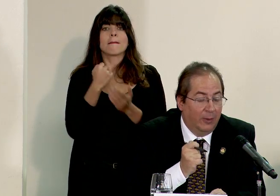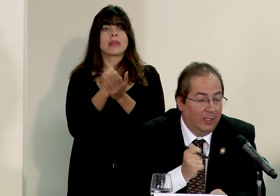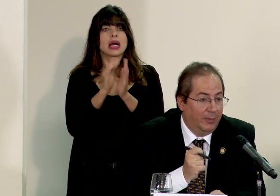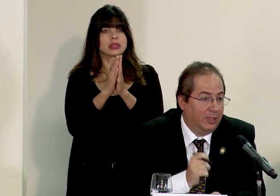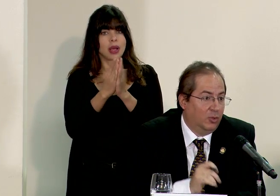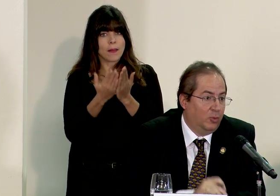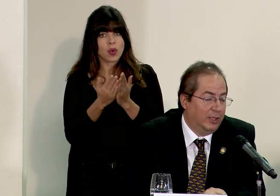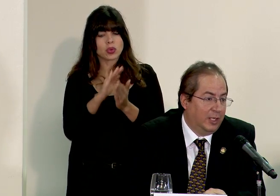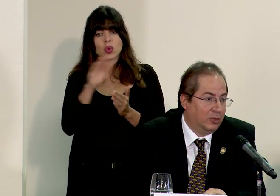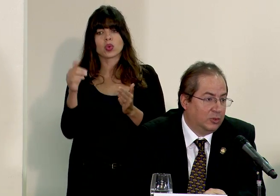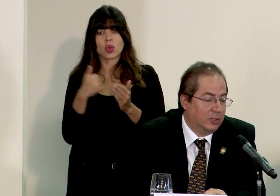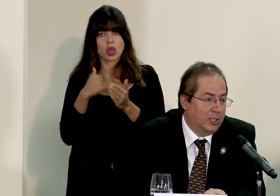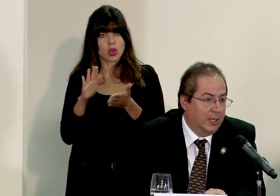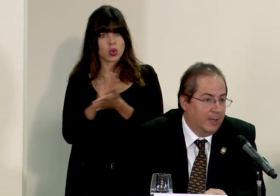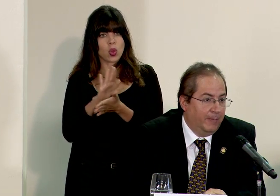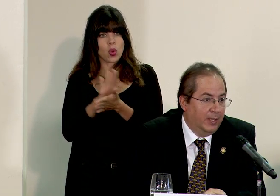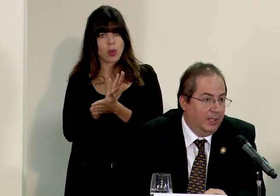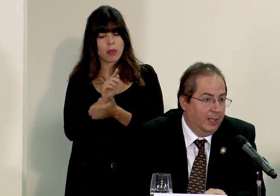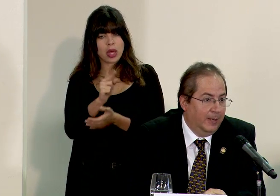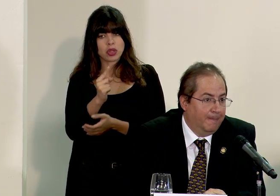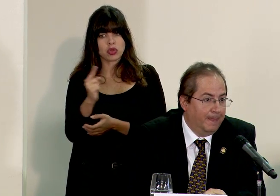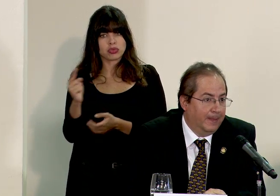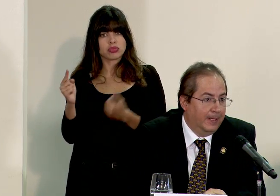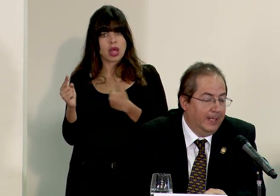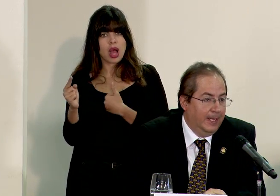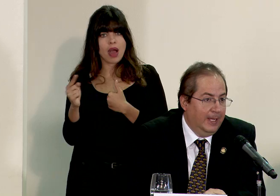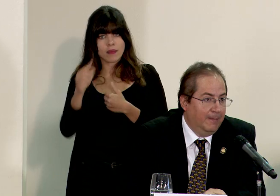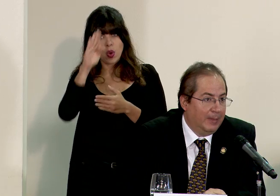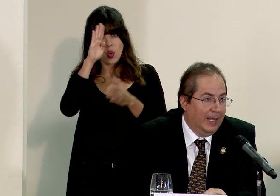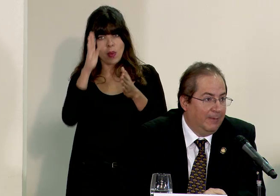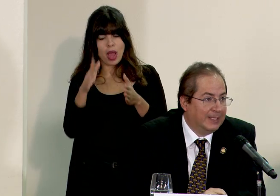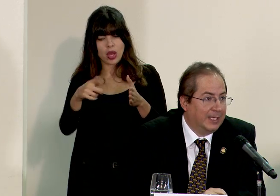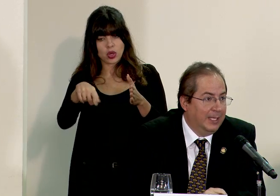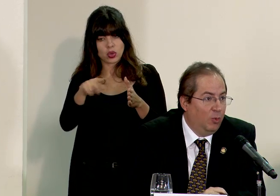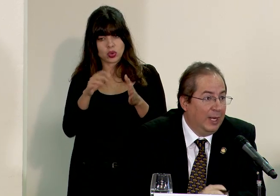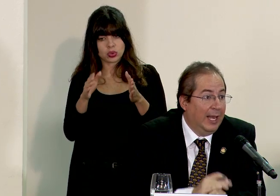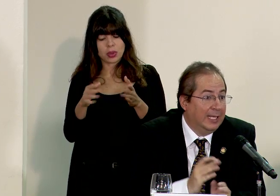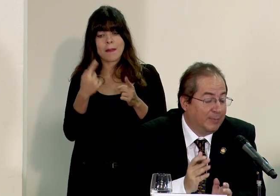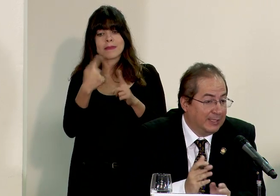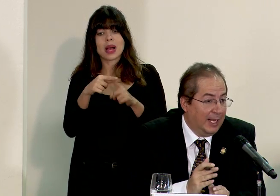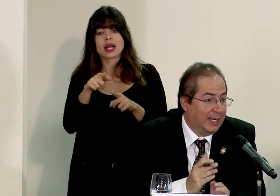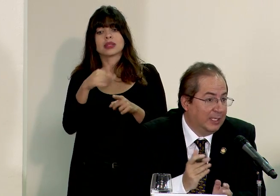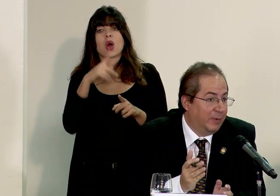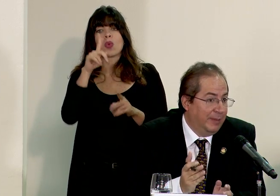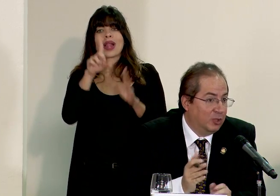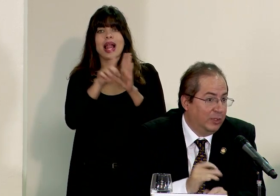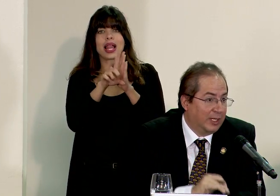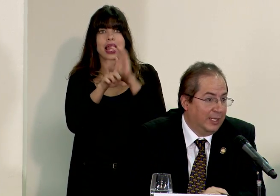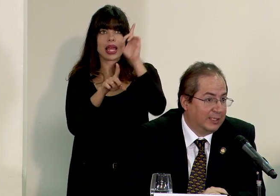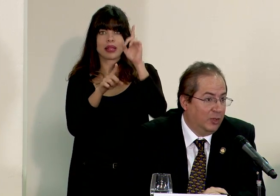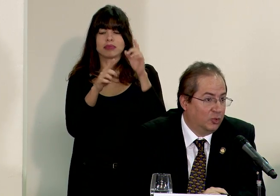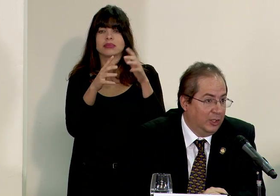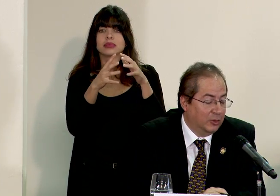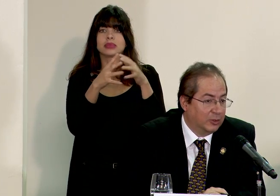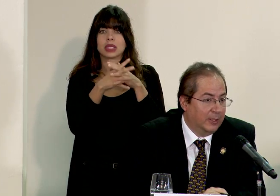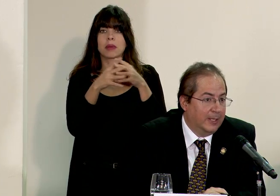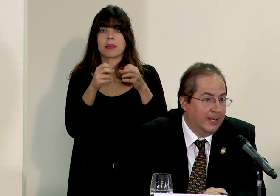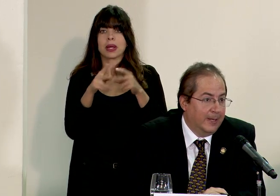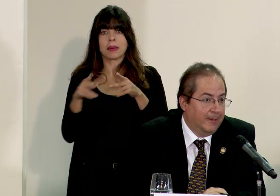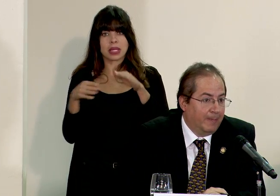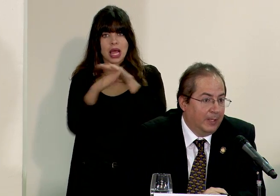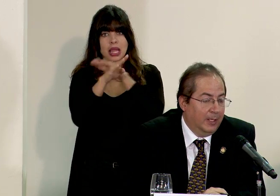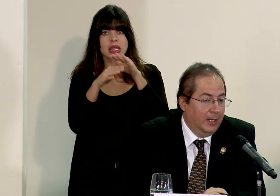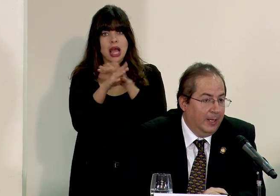todos venían debidamente documentados y además tenían una ley especial que les permite su entrada a Estados Unidos